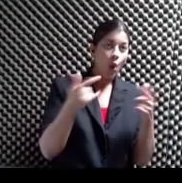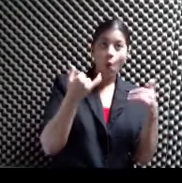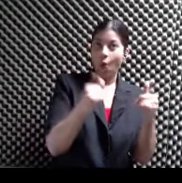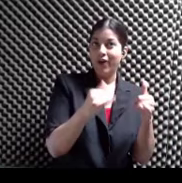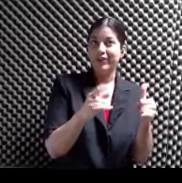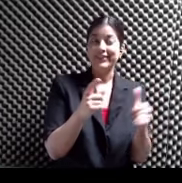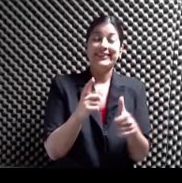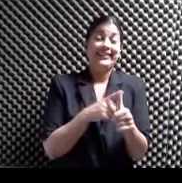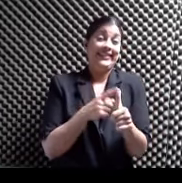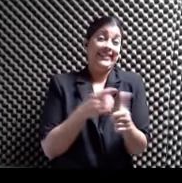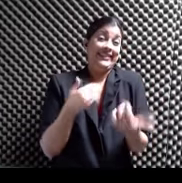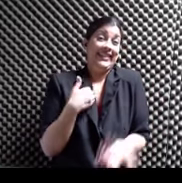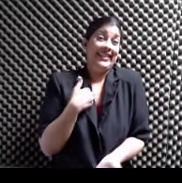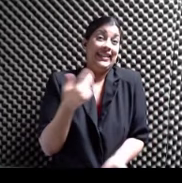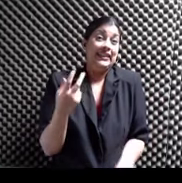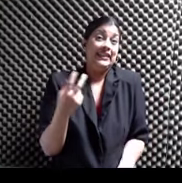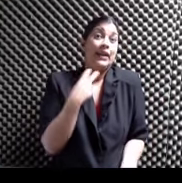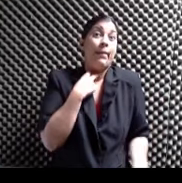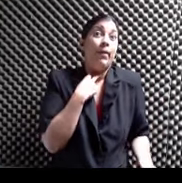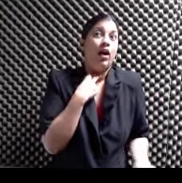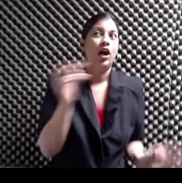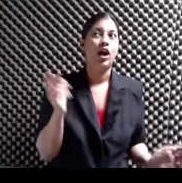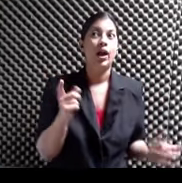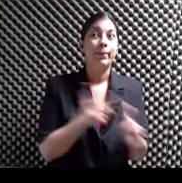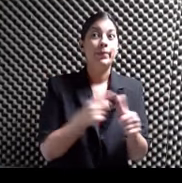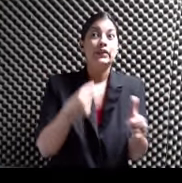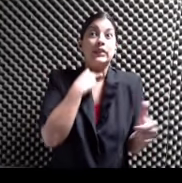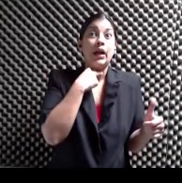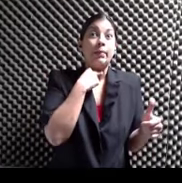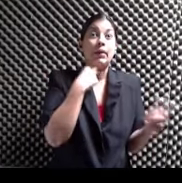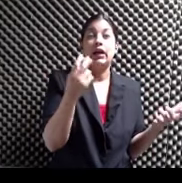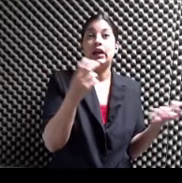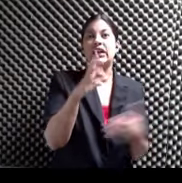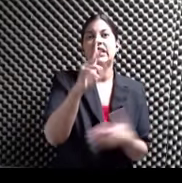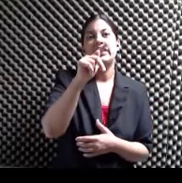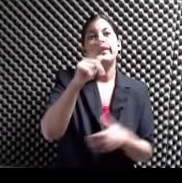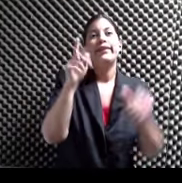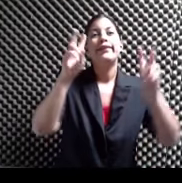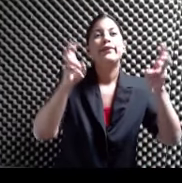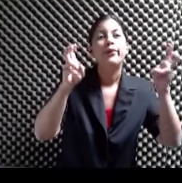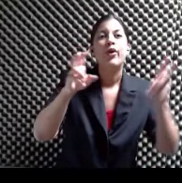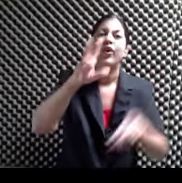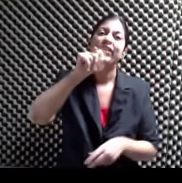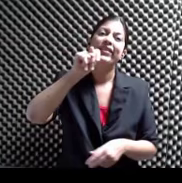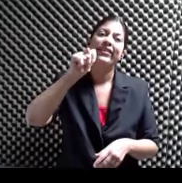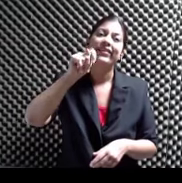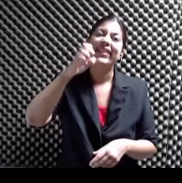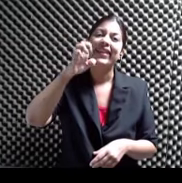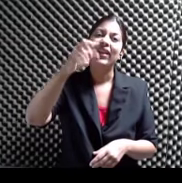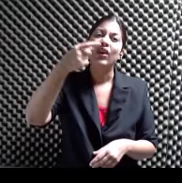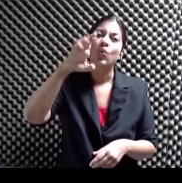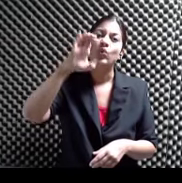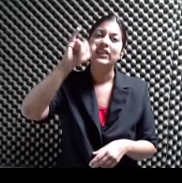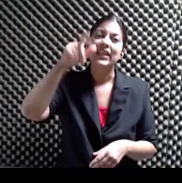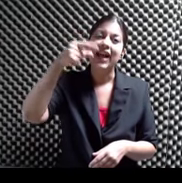trampa Es el título Tegucigalpa Casi todo el mundo Piensa en Honduras Centroamérica De que va a estar Hablando este libro Que es